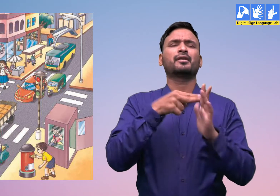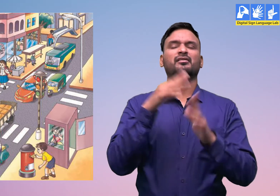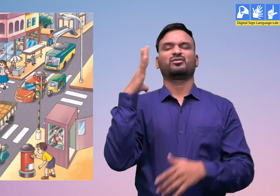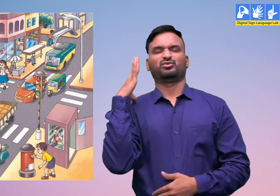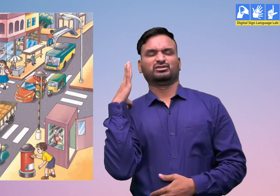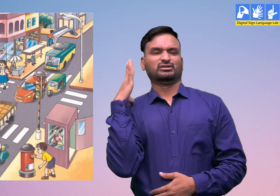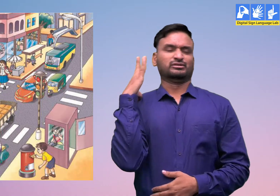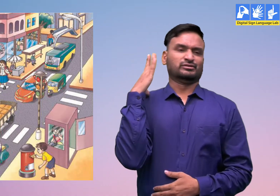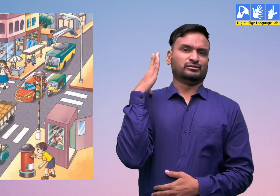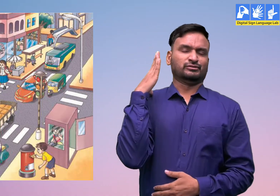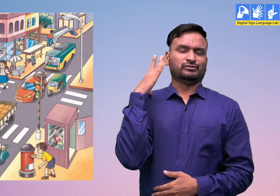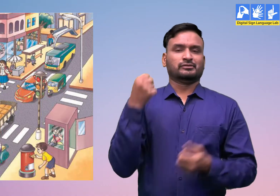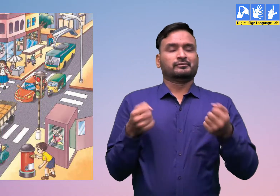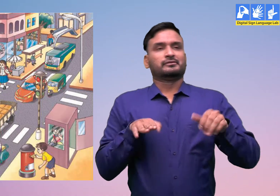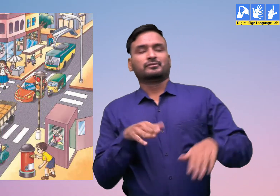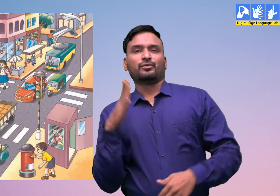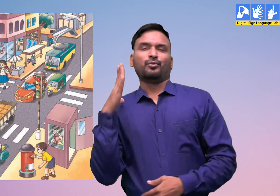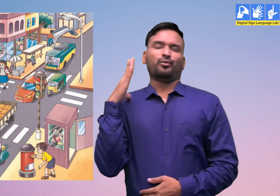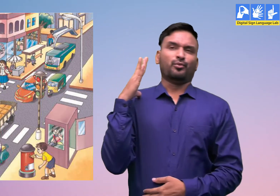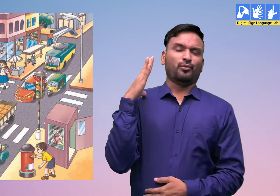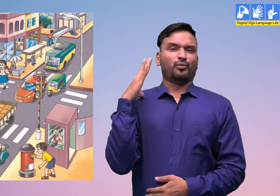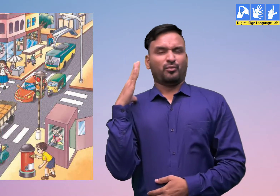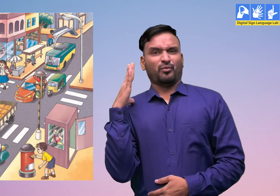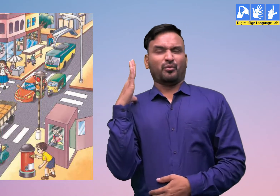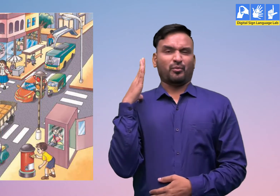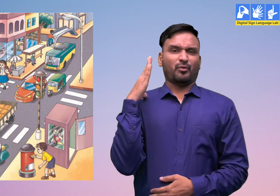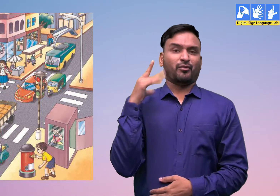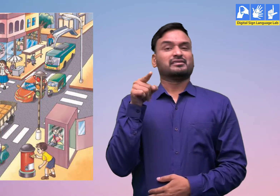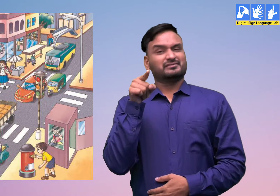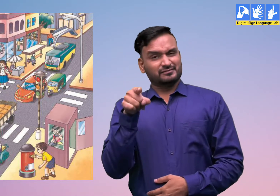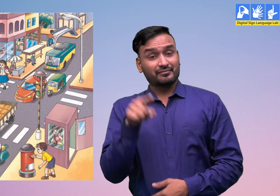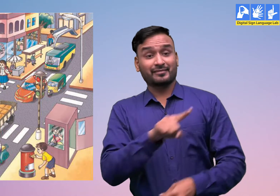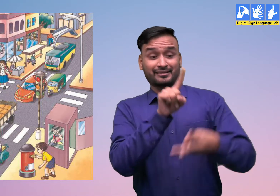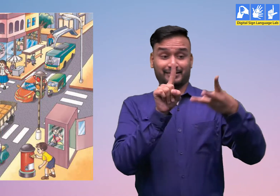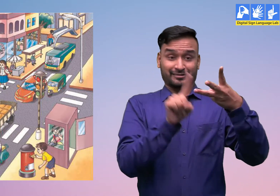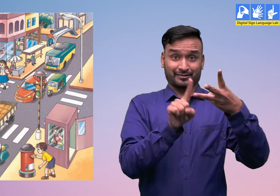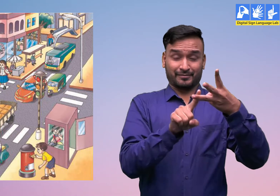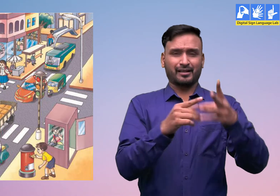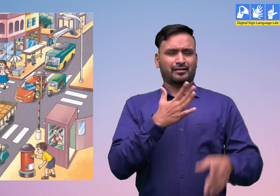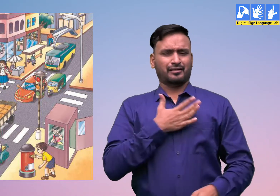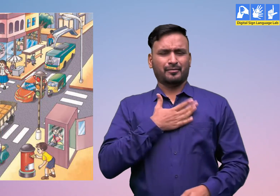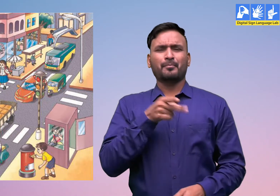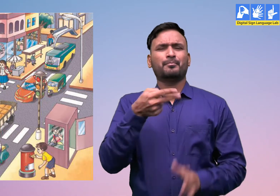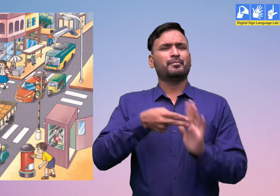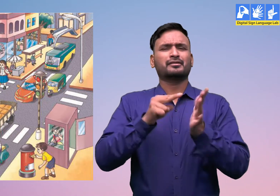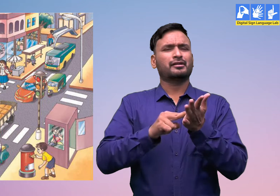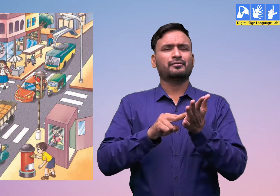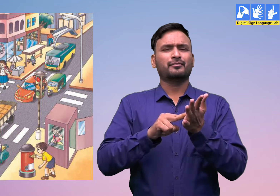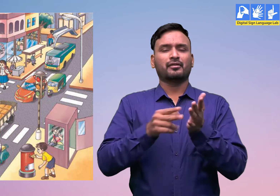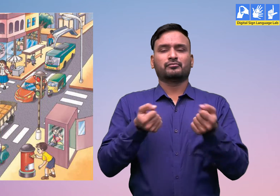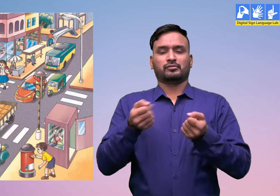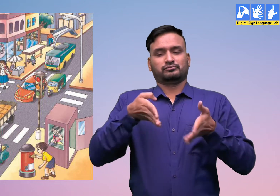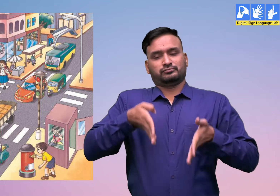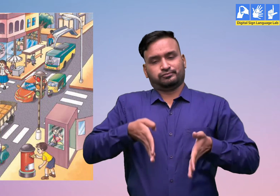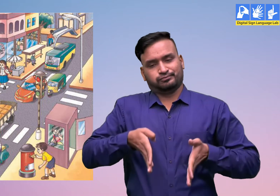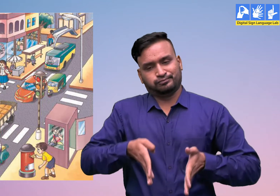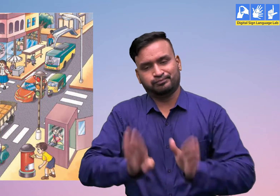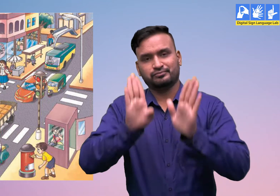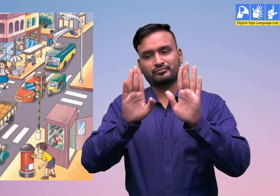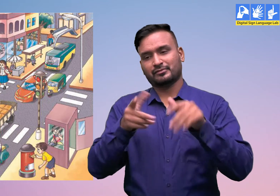दूसरी पिली बत्ती इंतजार करने का संकेत देती है, और तीसरी हरी बत्ती चलने का संकेत देती है, जैसे ही बत्ती हरी होती है,